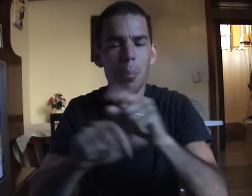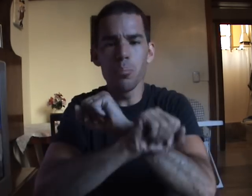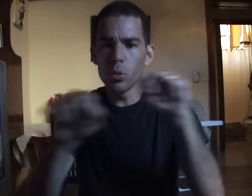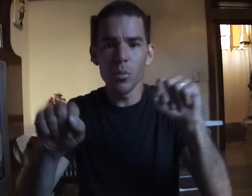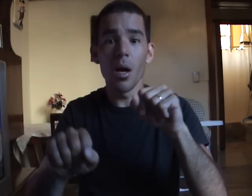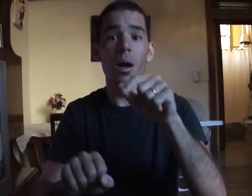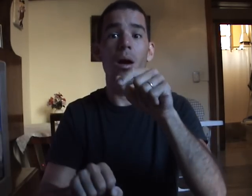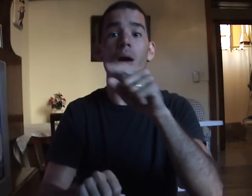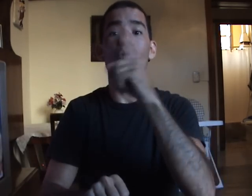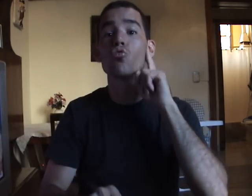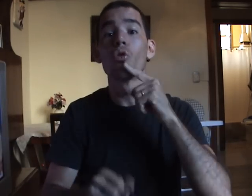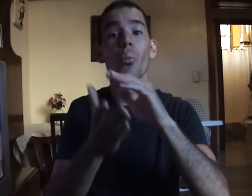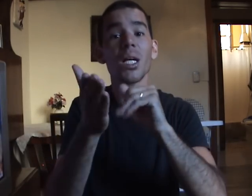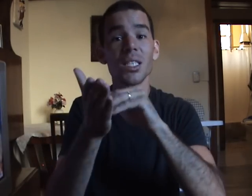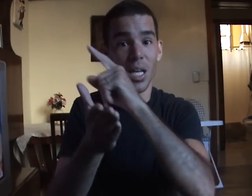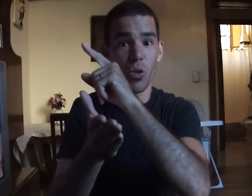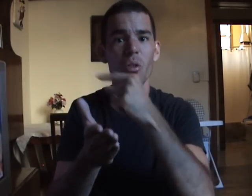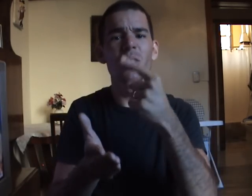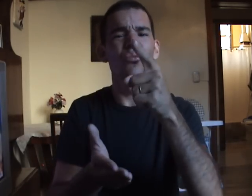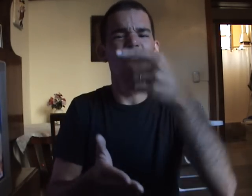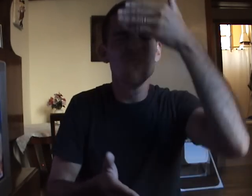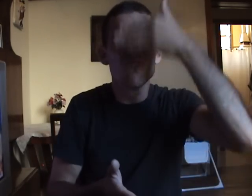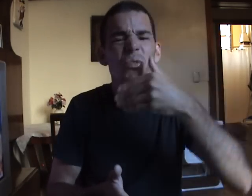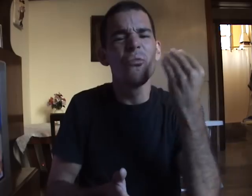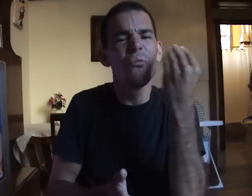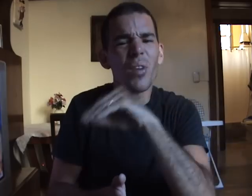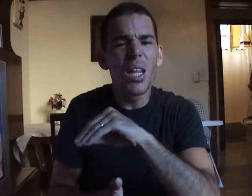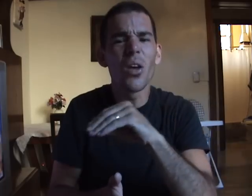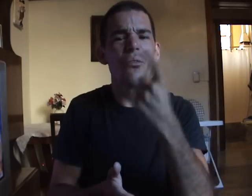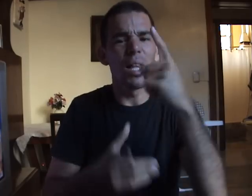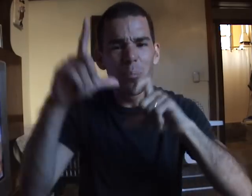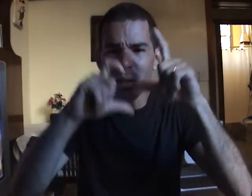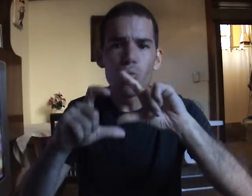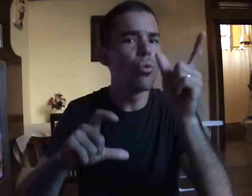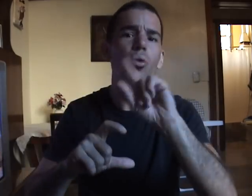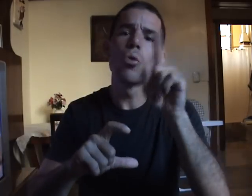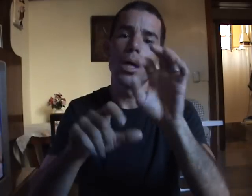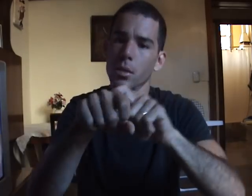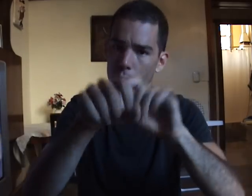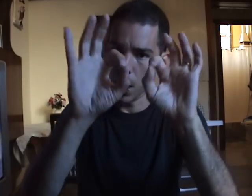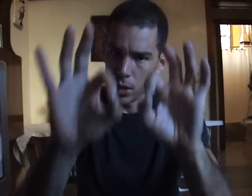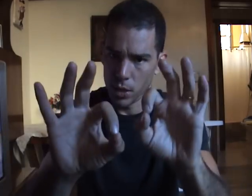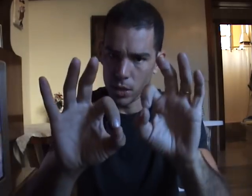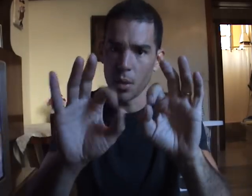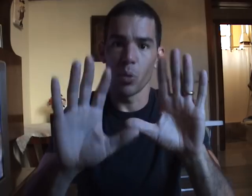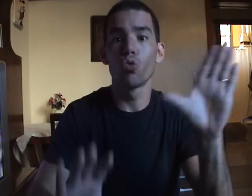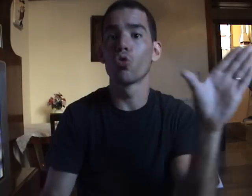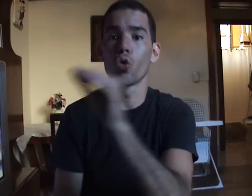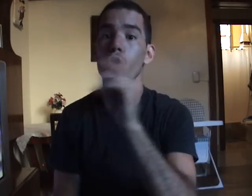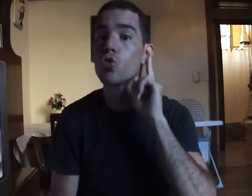Listo, listo. Todos debemos tener sombreros iguales. Espera un poco. Toma, veamos un